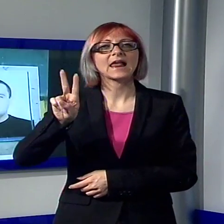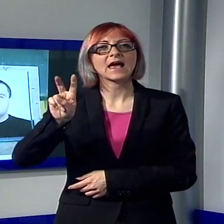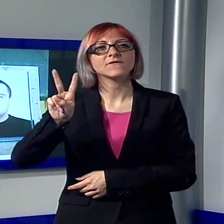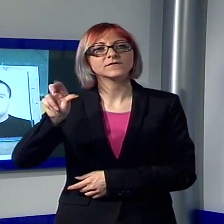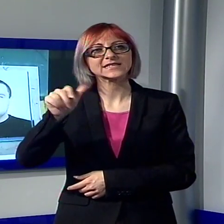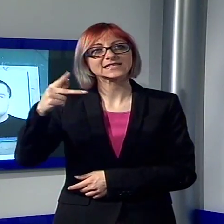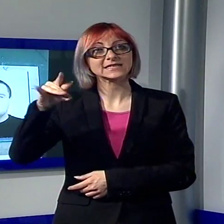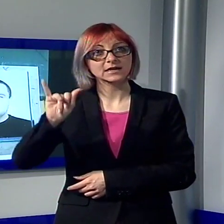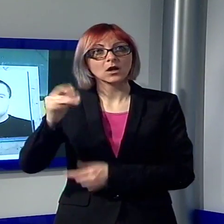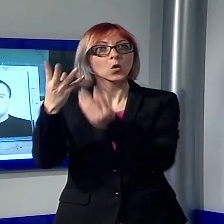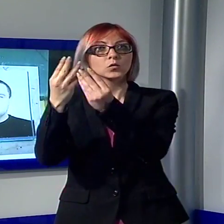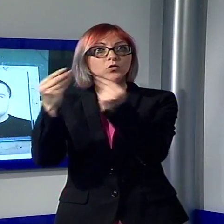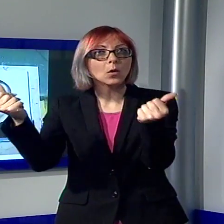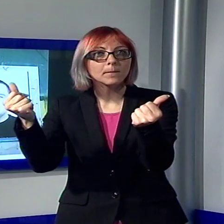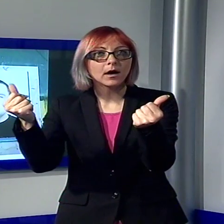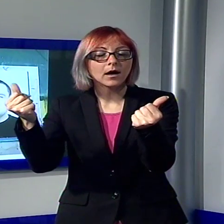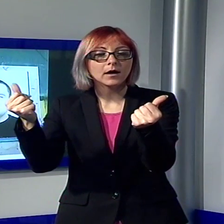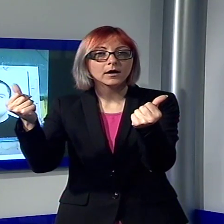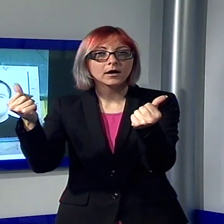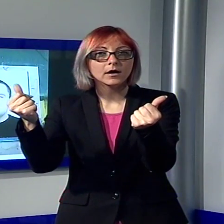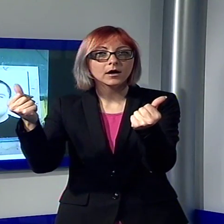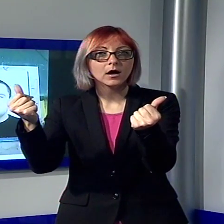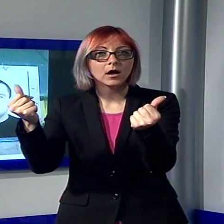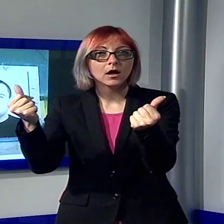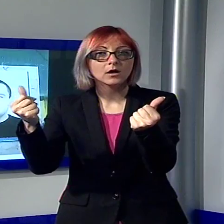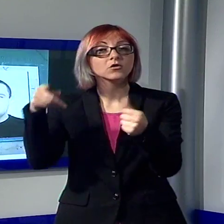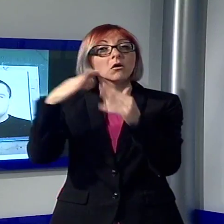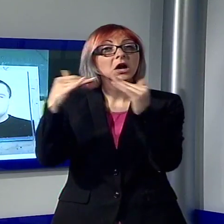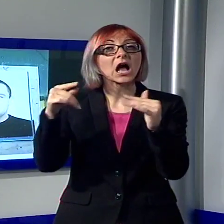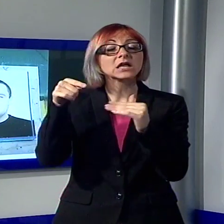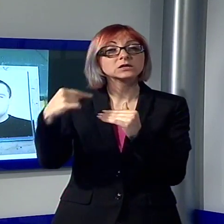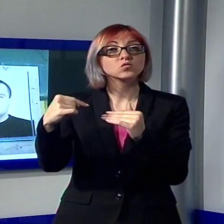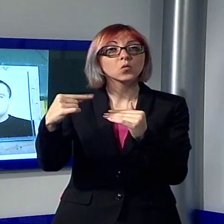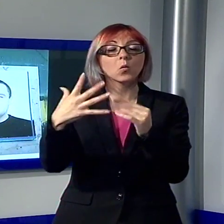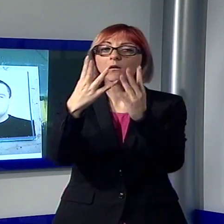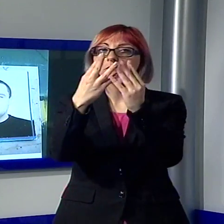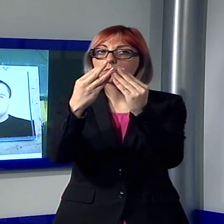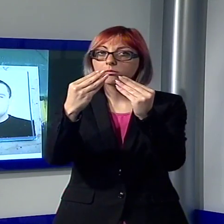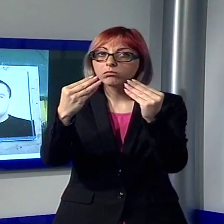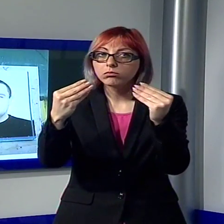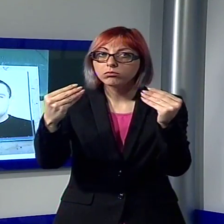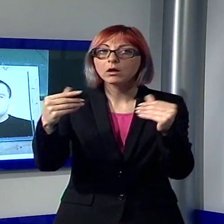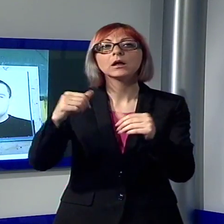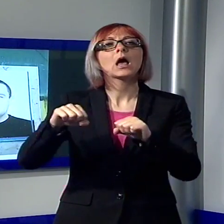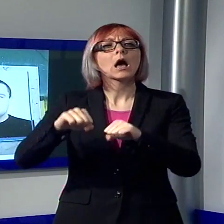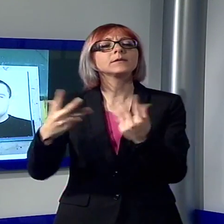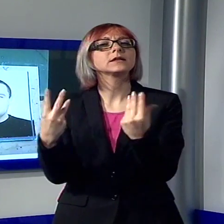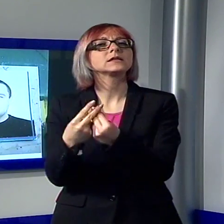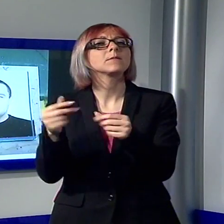senza lasciare traccia dall'abitazione in cui risiede con la sorella in